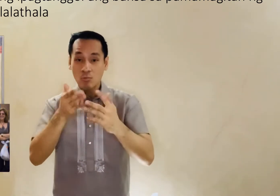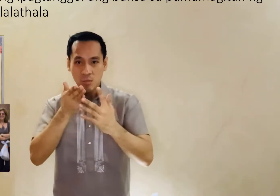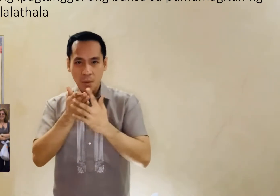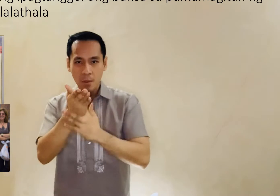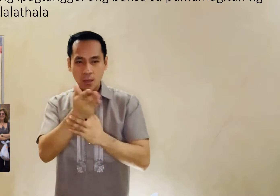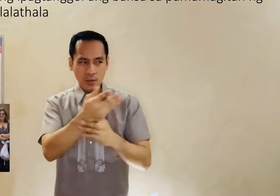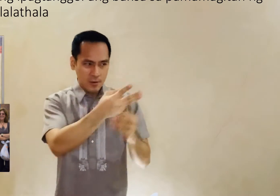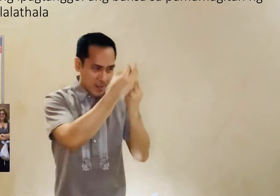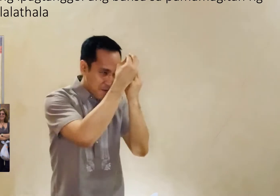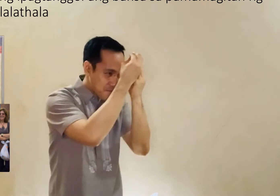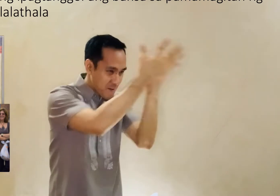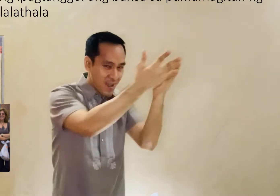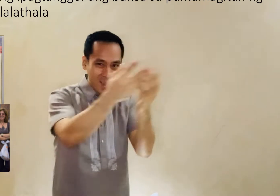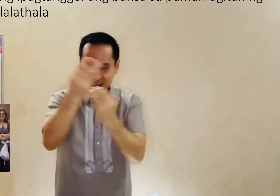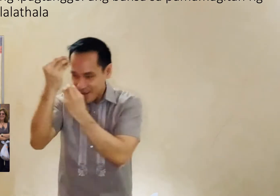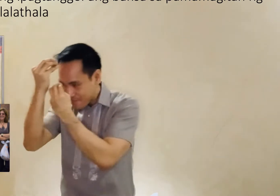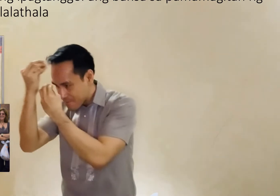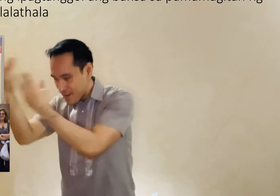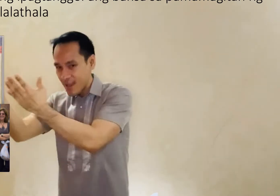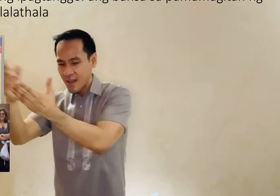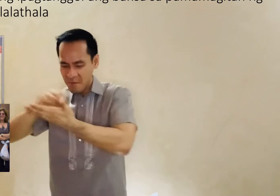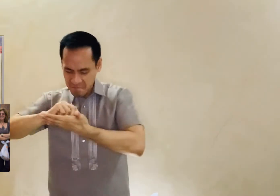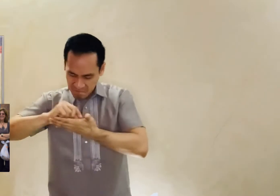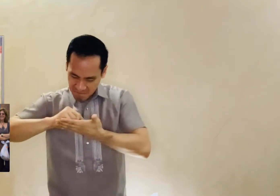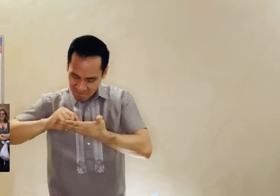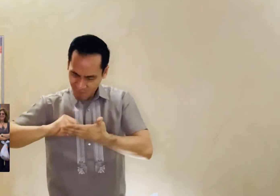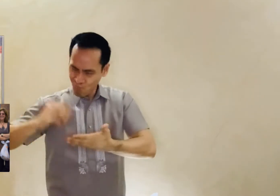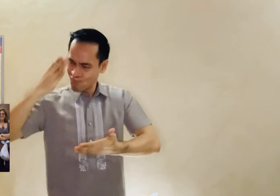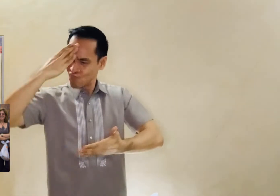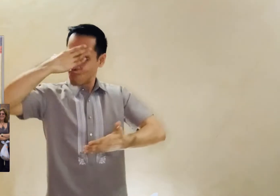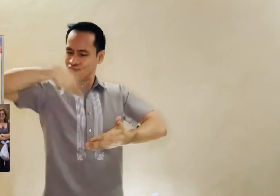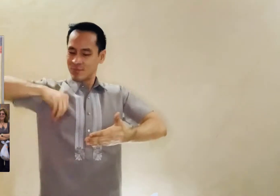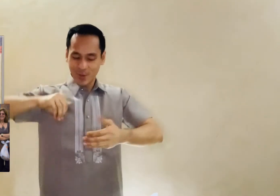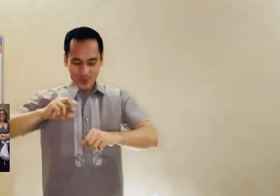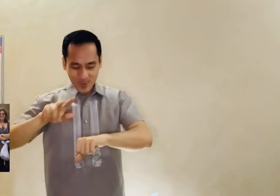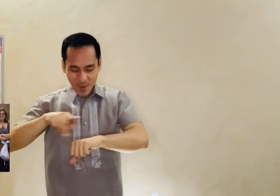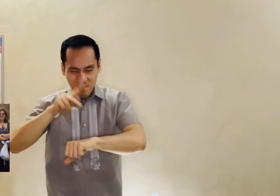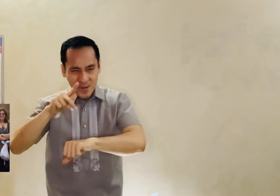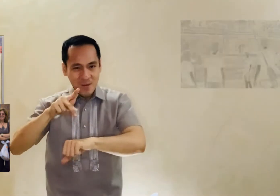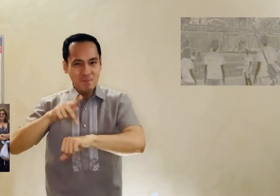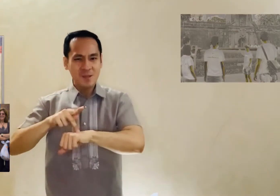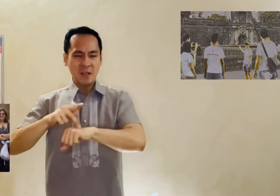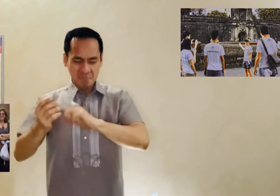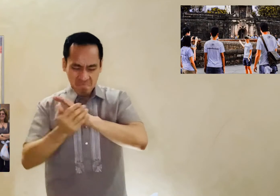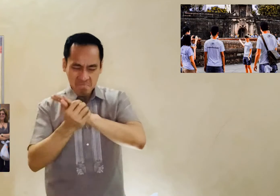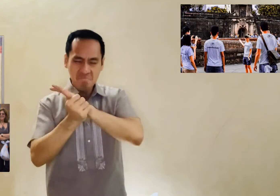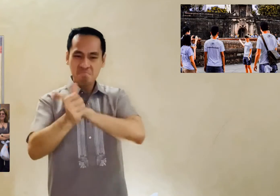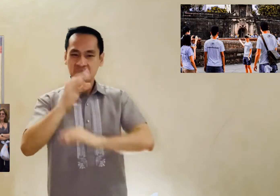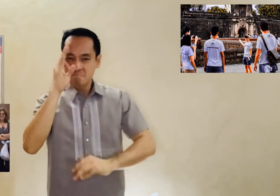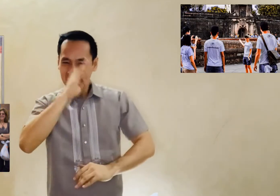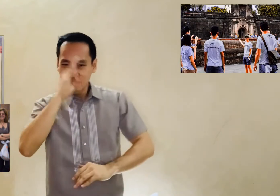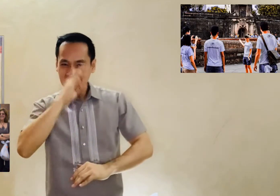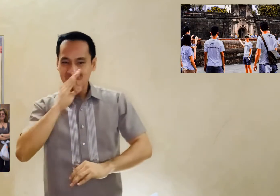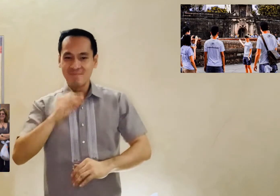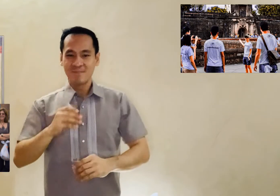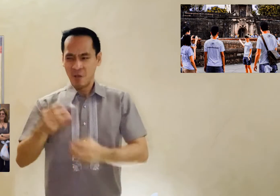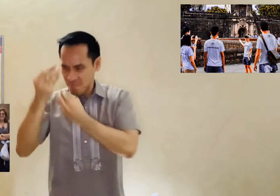pagbabalita o paglalathala tungkol sa kagandahan at kagalingan ng ating bansa